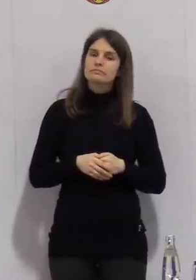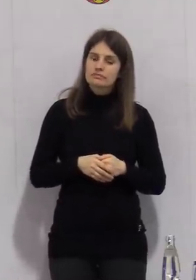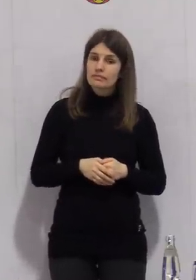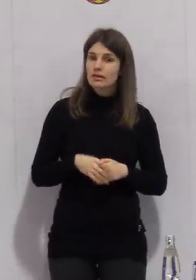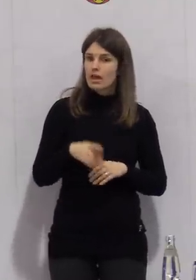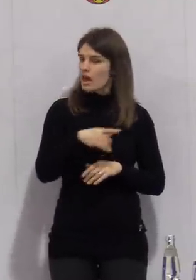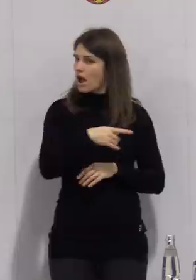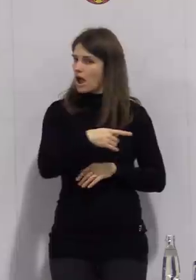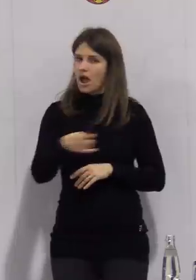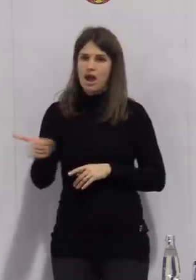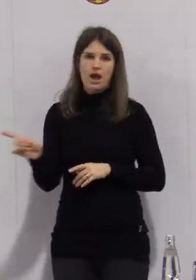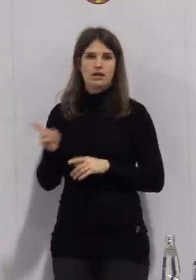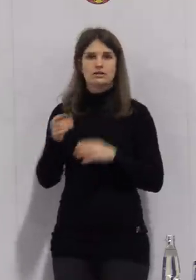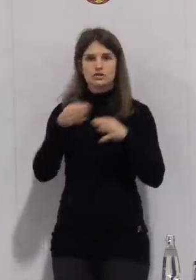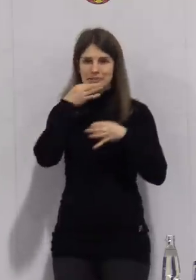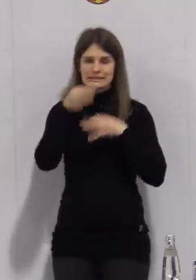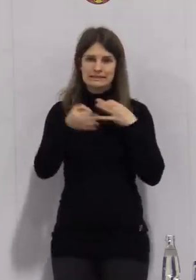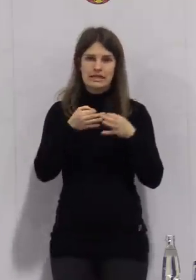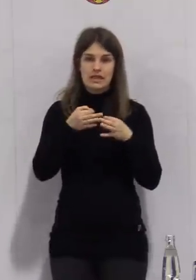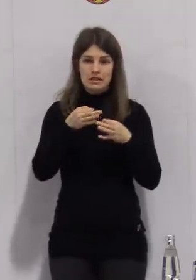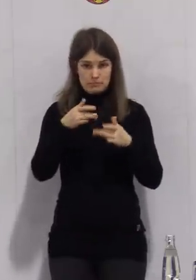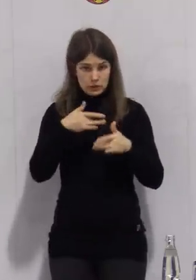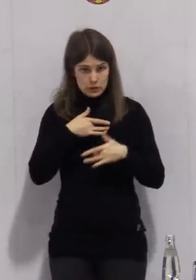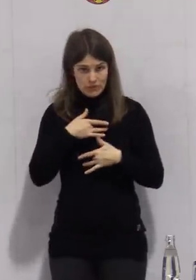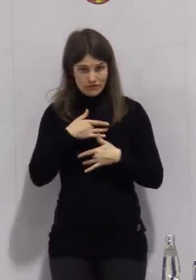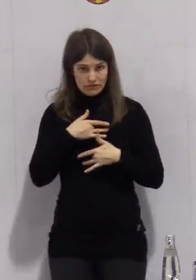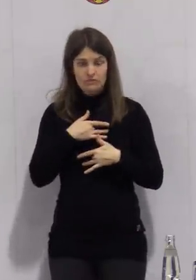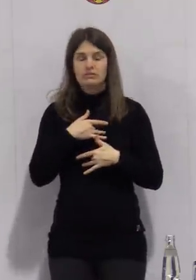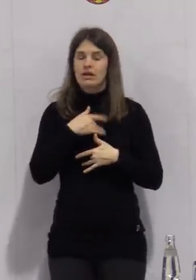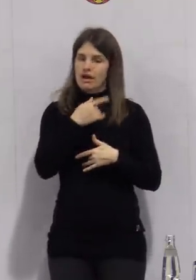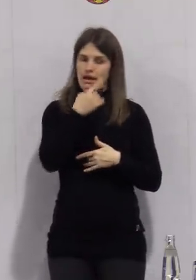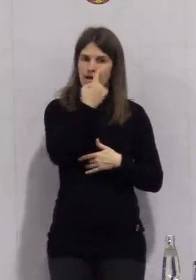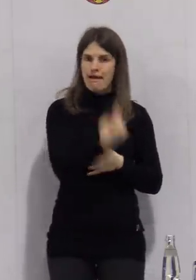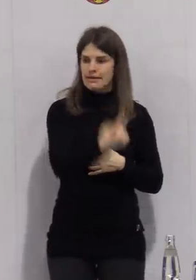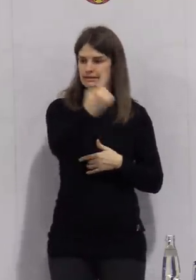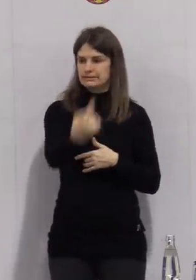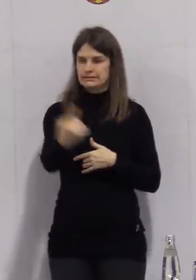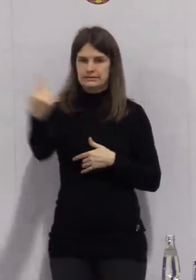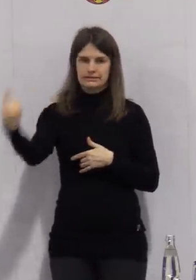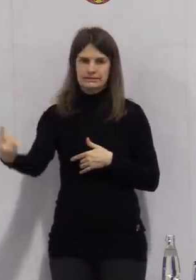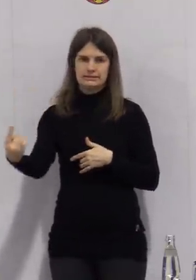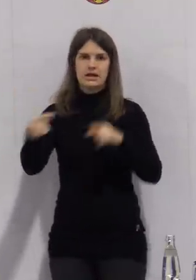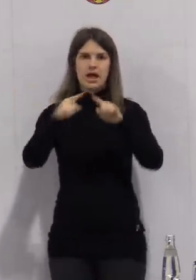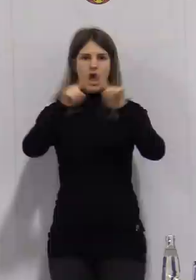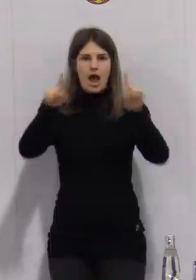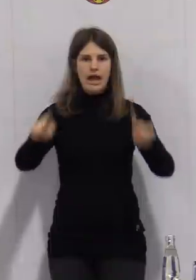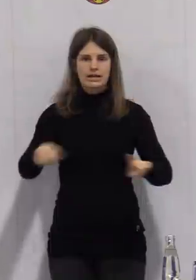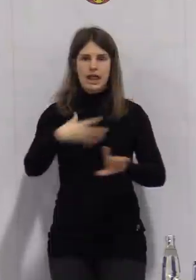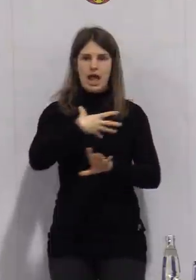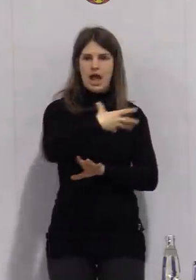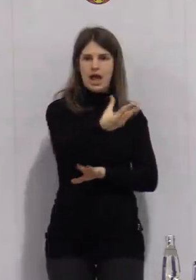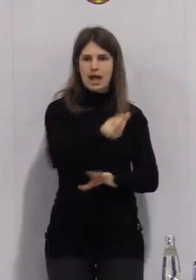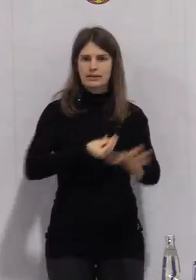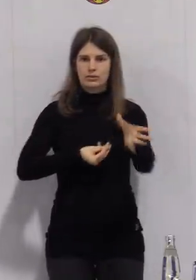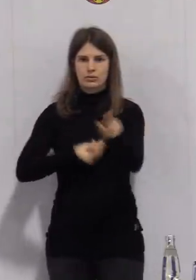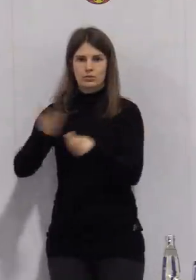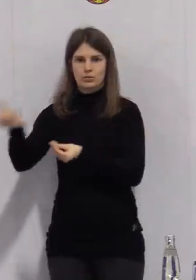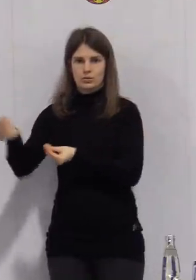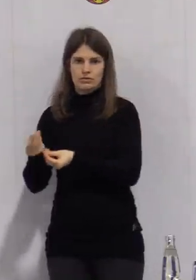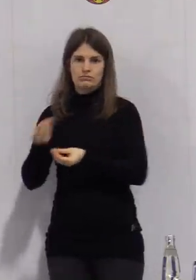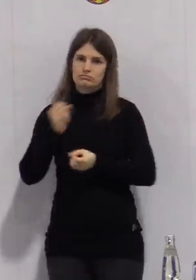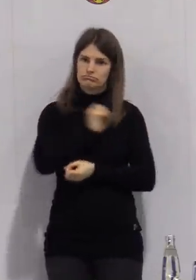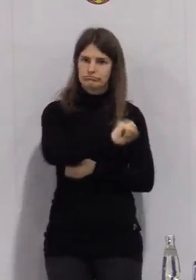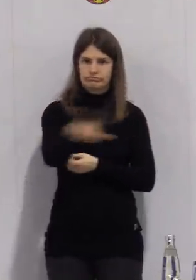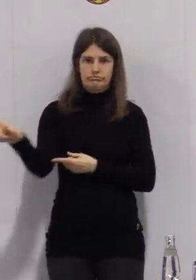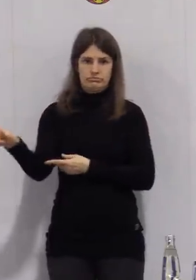dass jeder eine schriftliche Einladung zu einem bestimmten Impftermin erhält. Es ist nicht